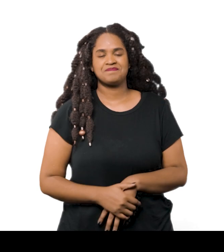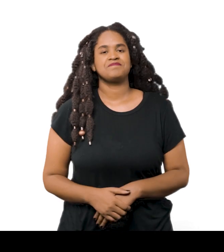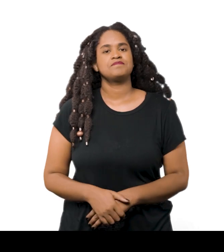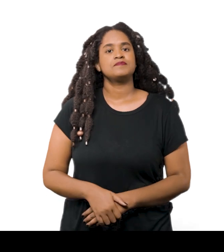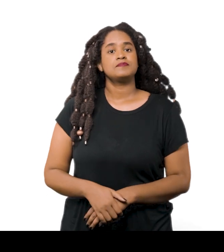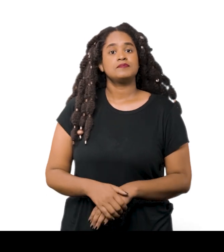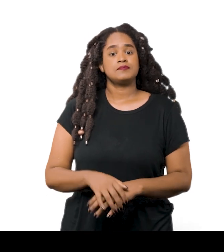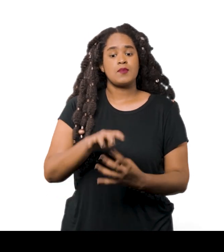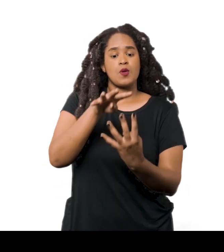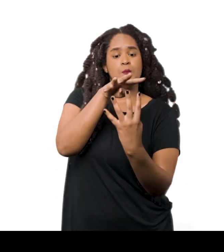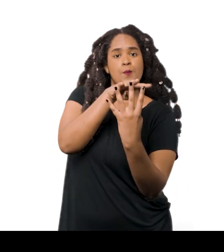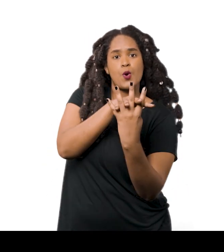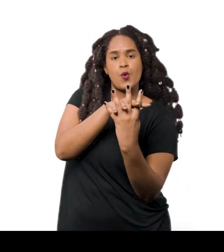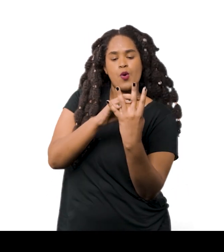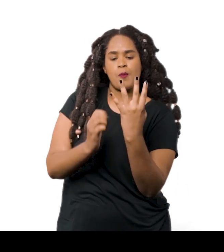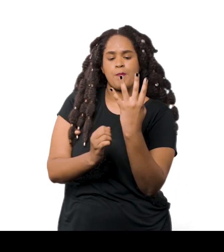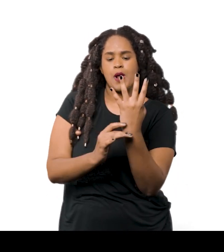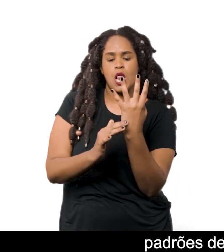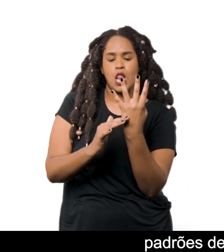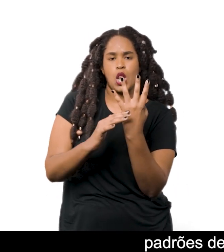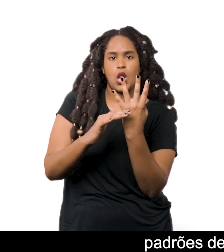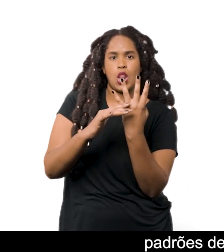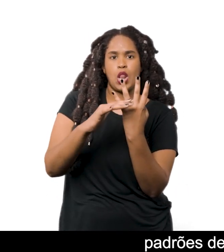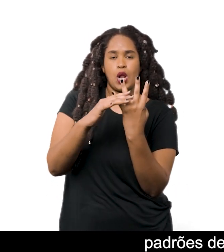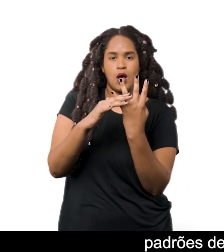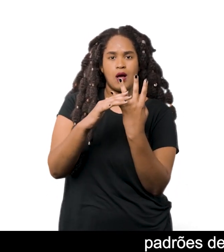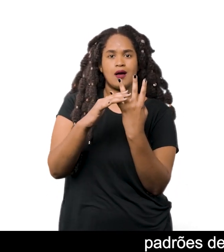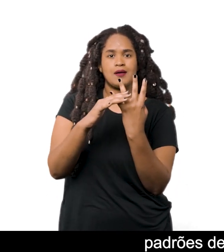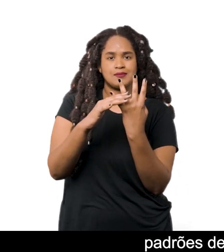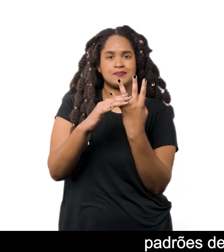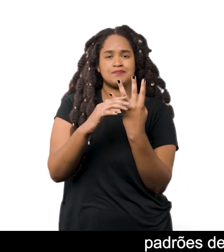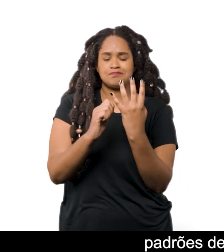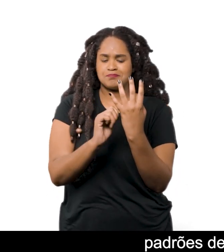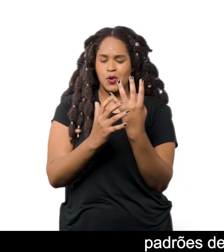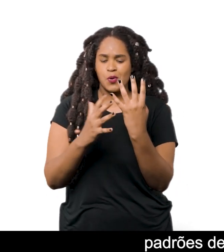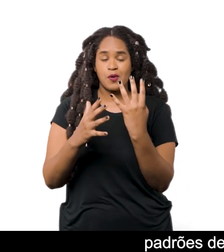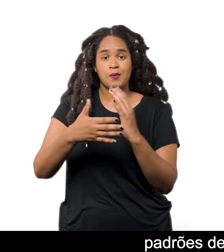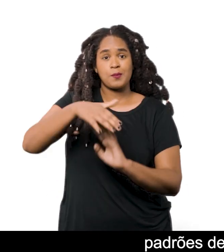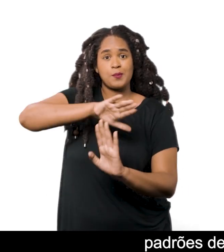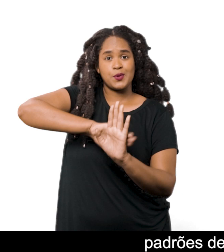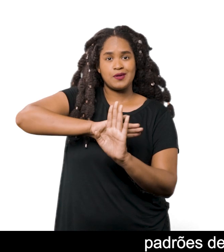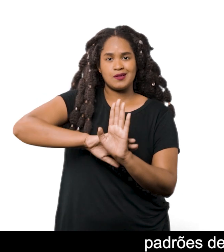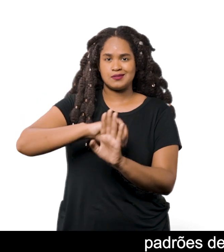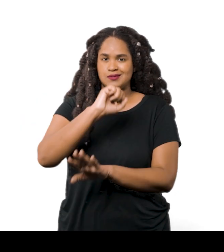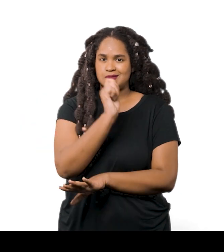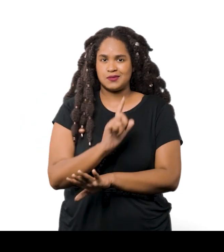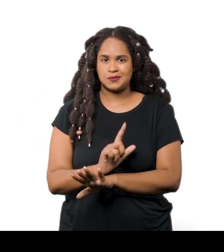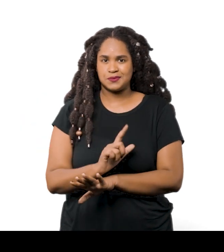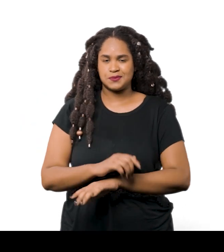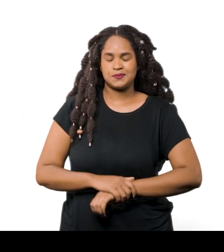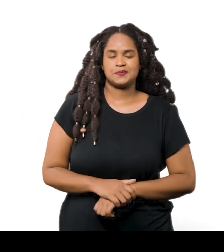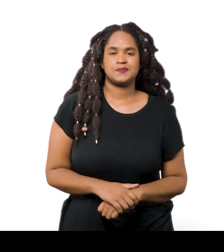A tapeçaria vai surgindo abaixo Padrões de diamante serrilhado e fundo azul